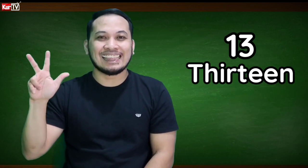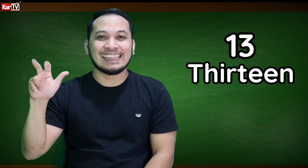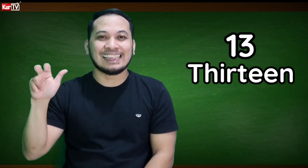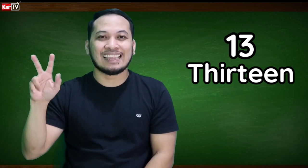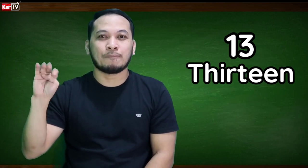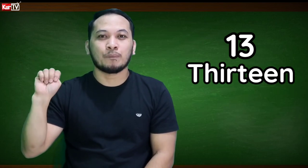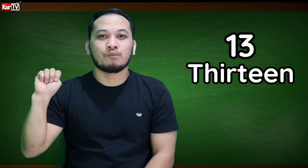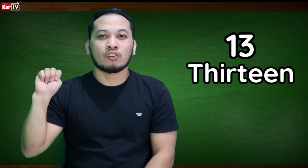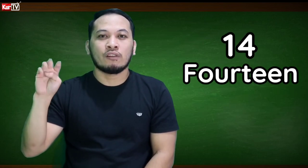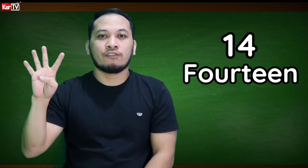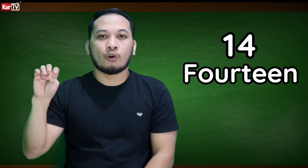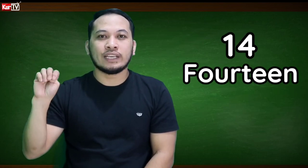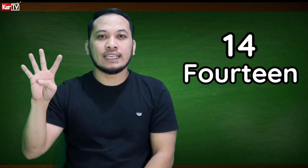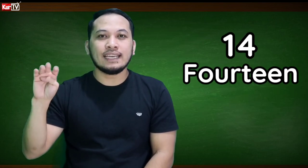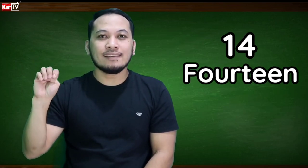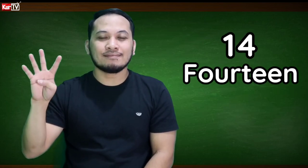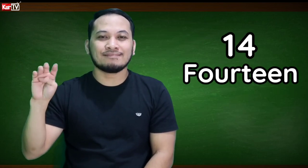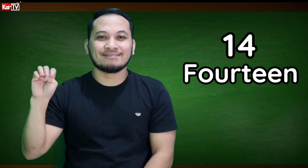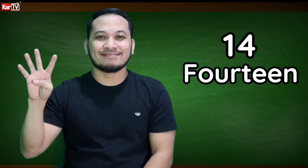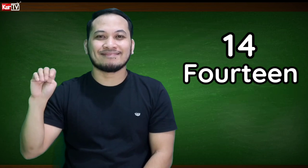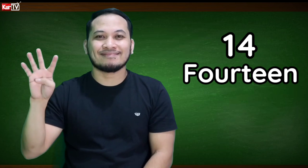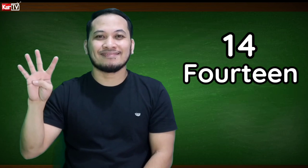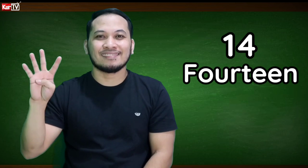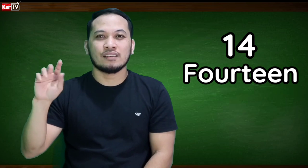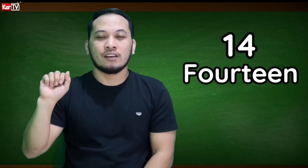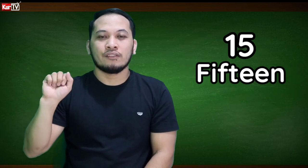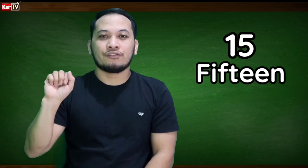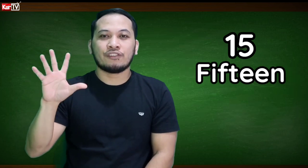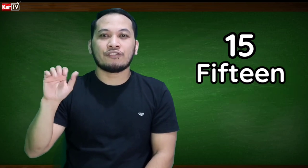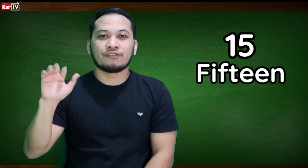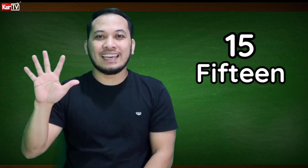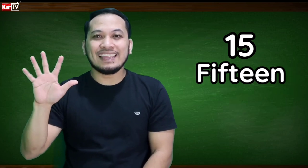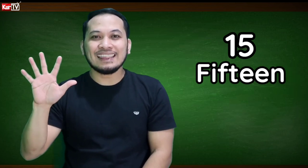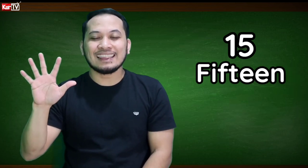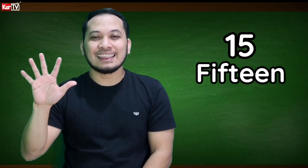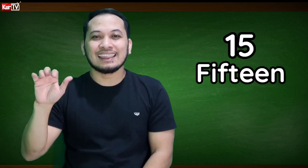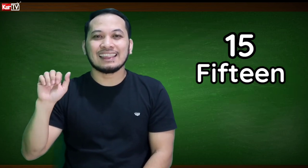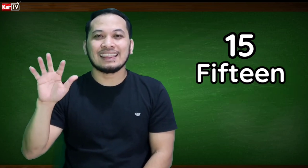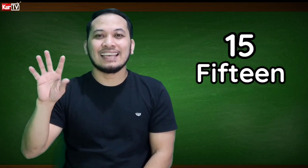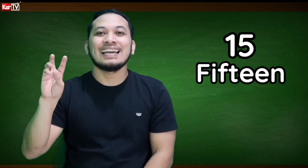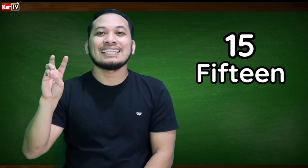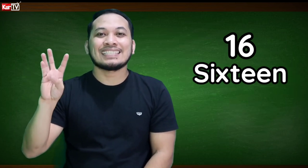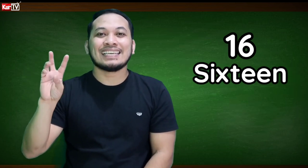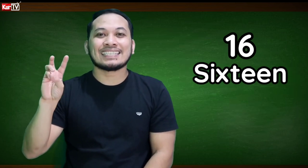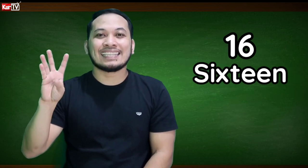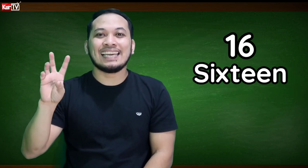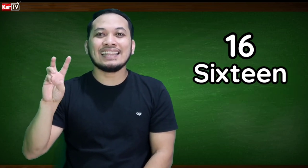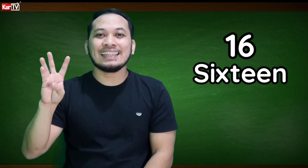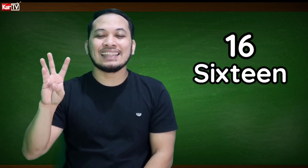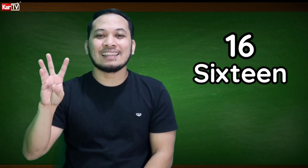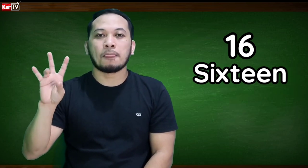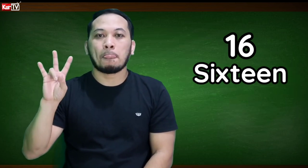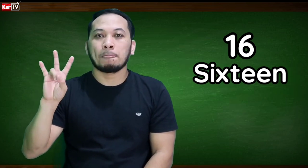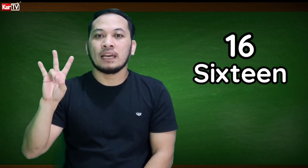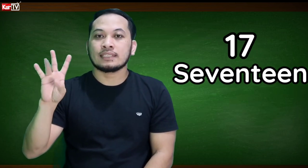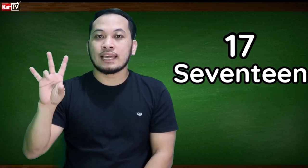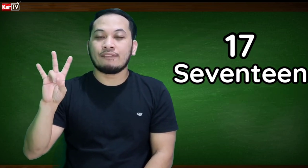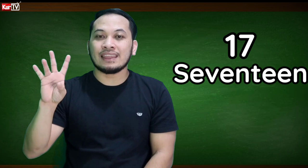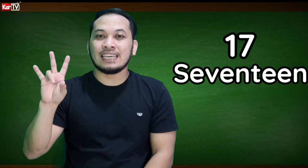14, 15, 16, 17,